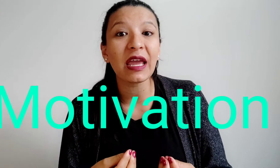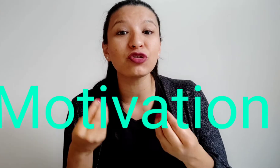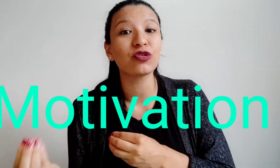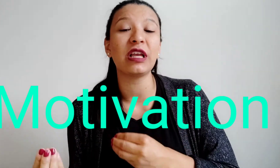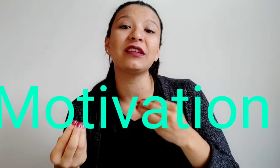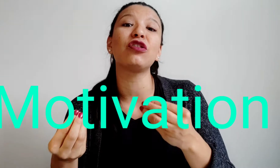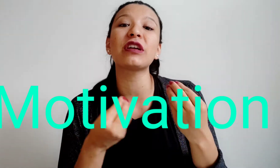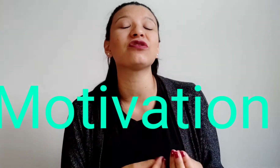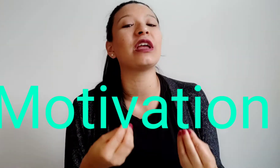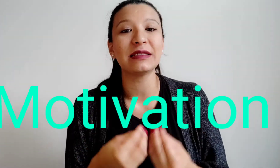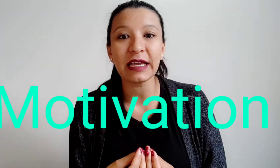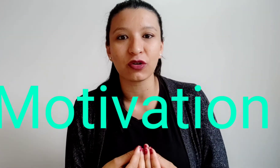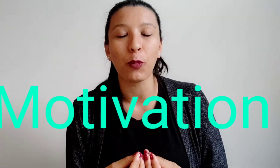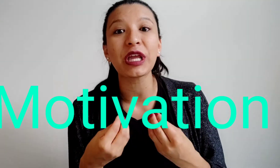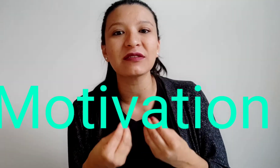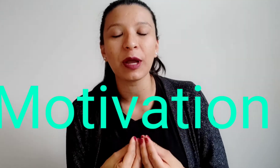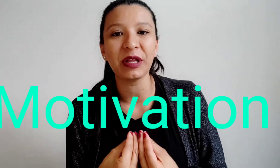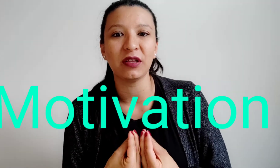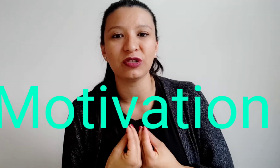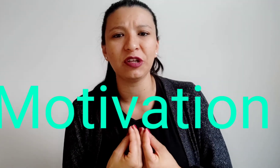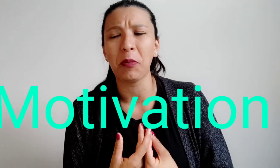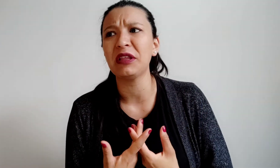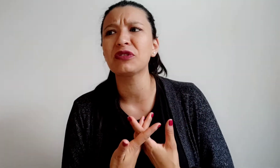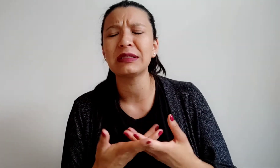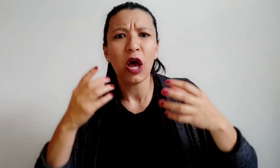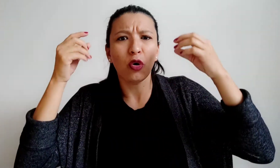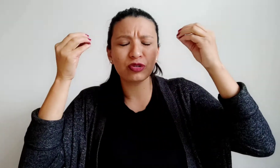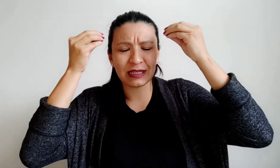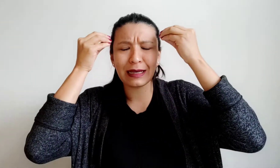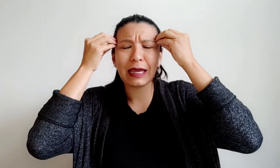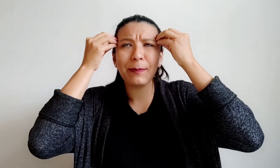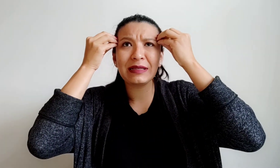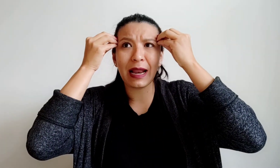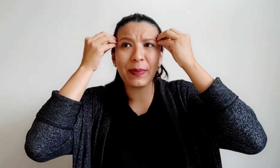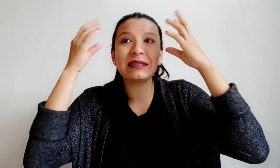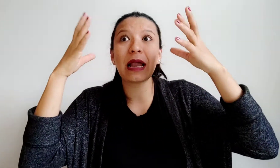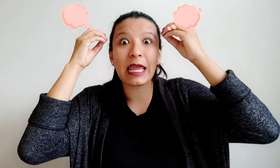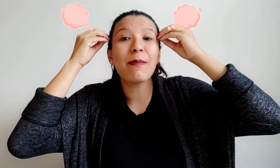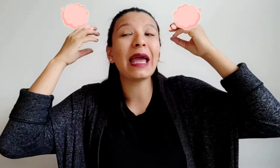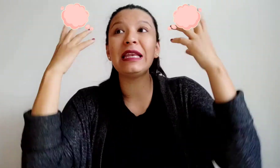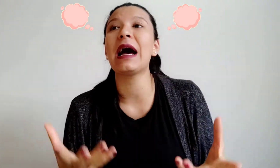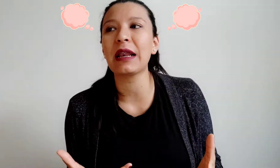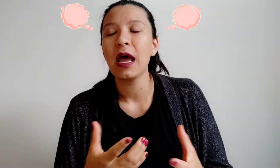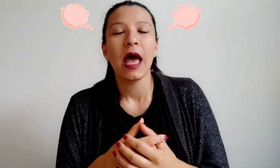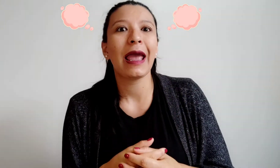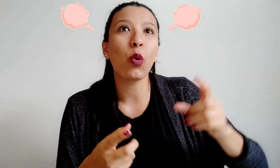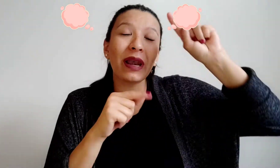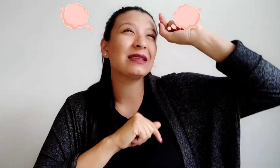yo estoy haciendo lo que estoy haciendo? ¿por qué estoy aprendiendo este idioma? Y entonces ustedes tienen que empezar a pensar, imaginar cuál es la